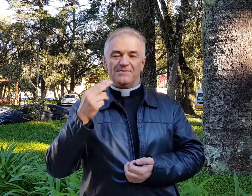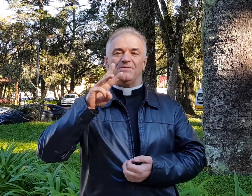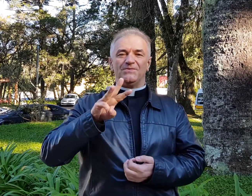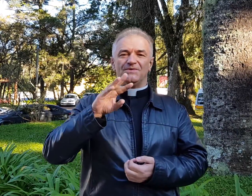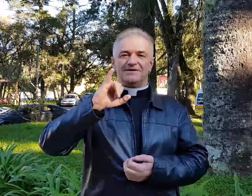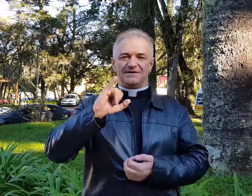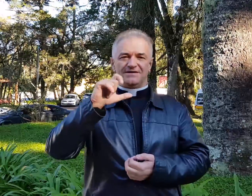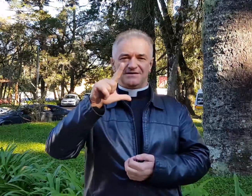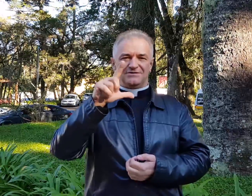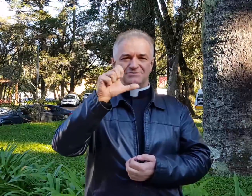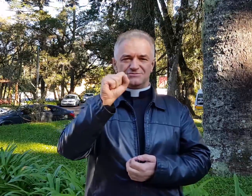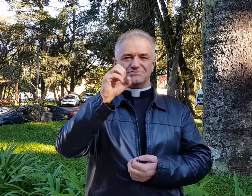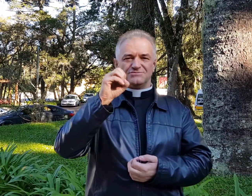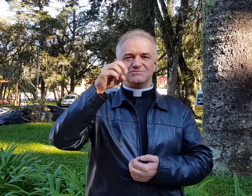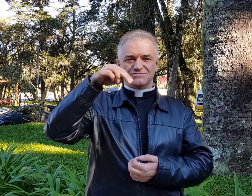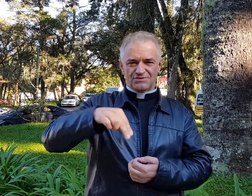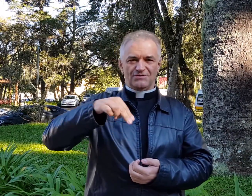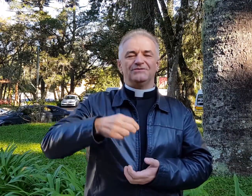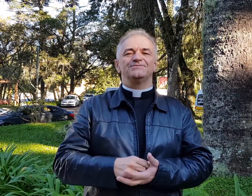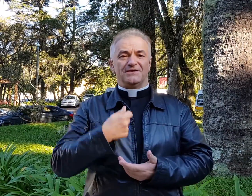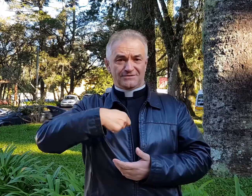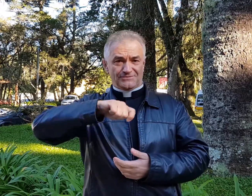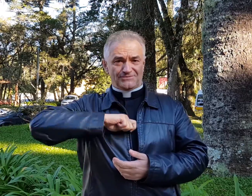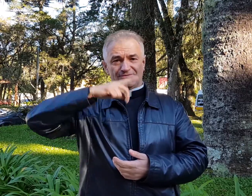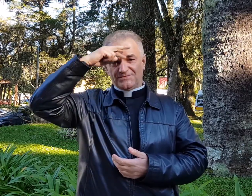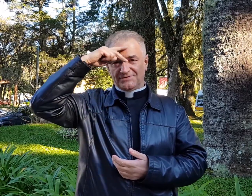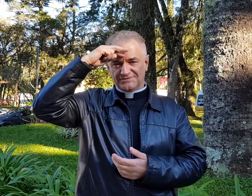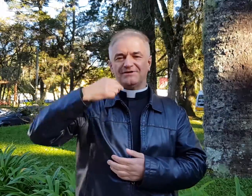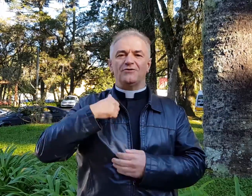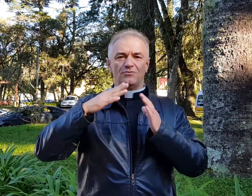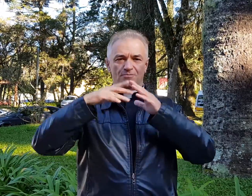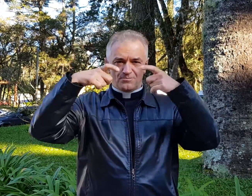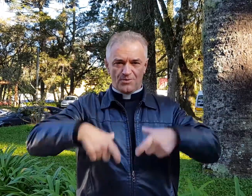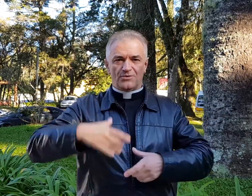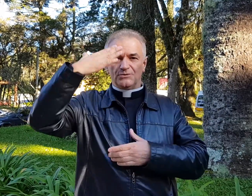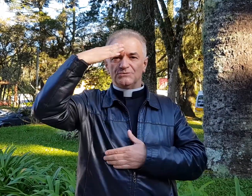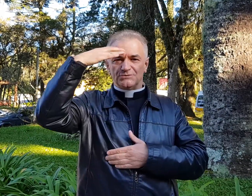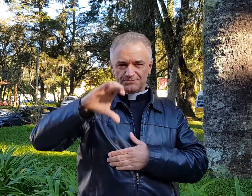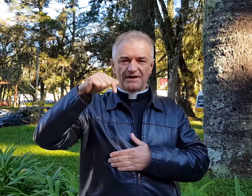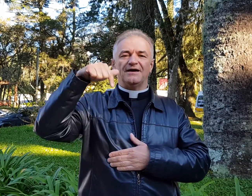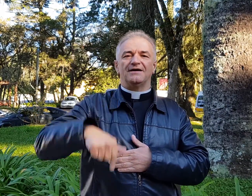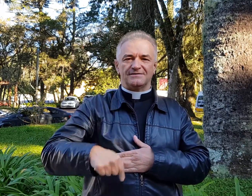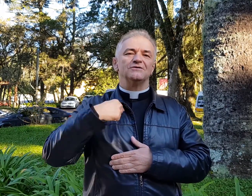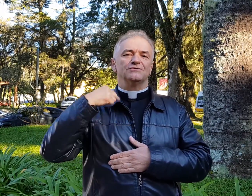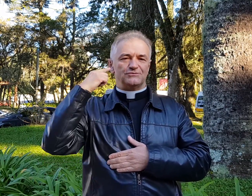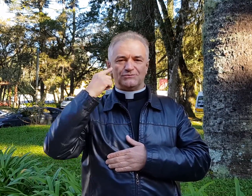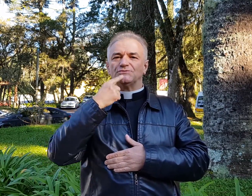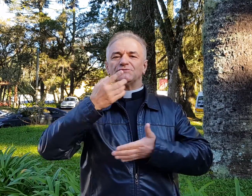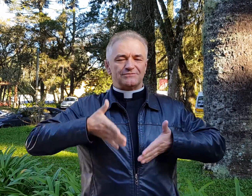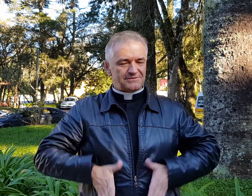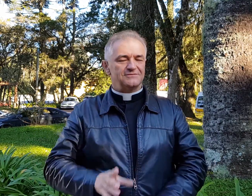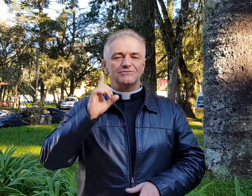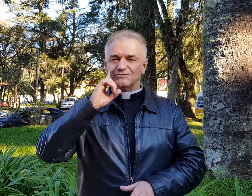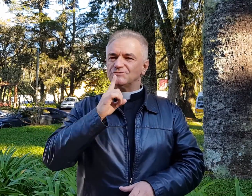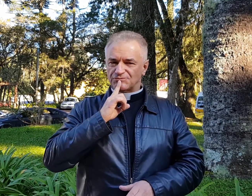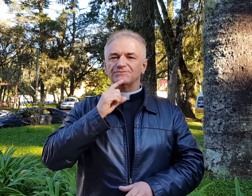Olá, meu nome é Wilson, meu sinal é esse, e eu moro aqui em Curitiba, sou surdo, nasci